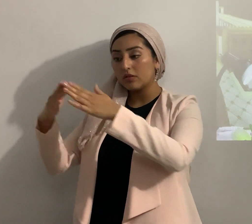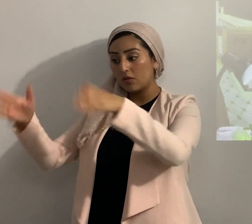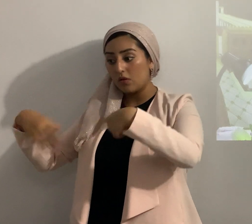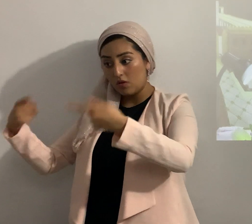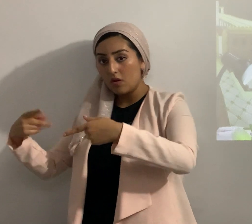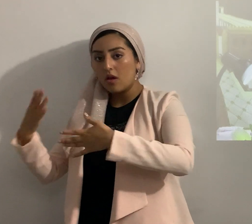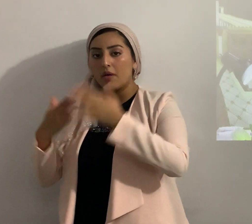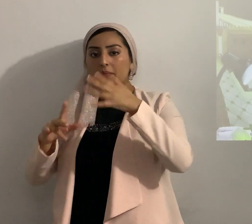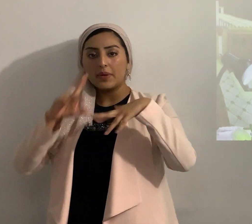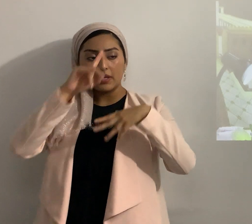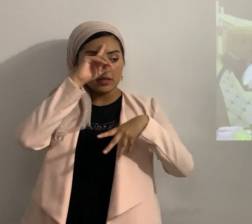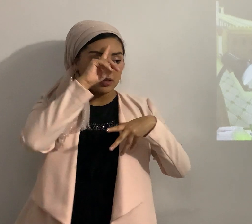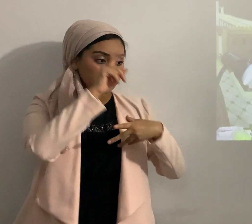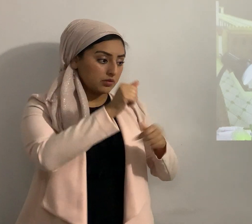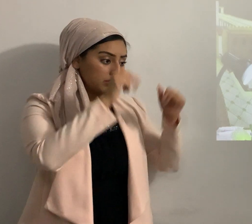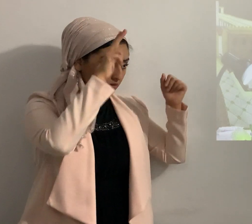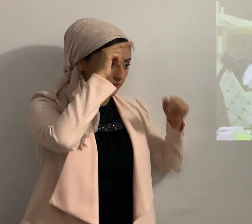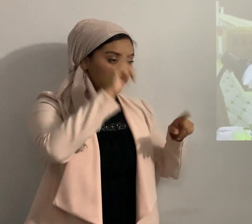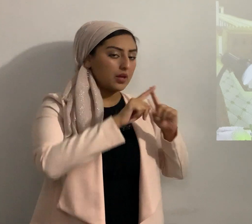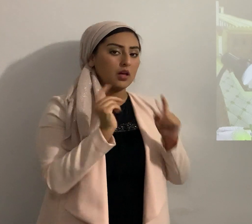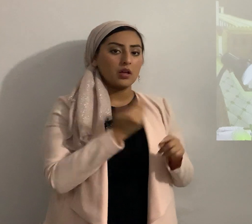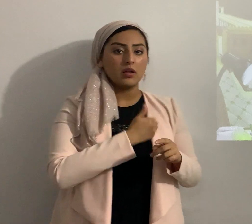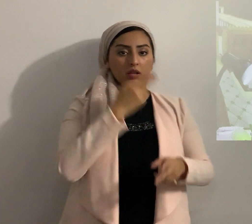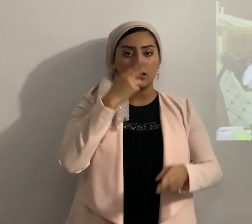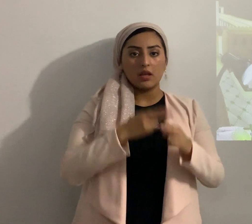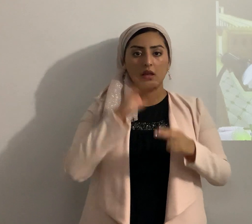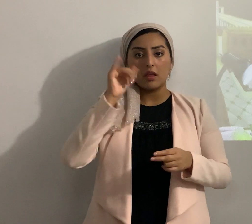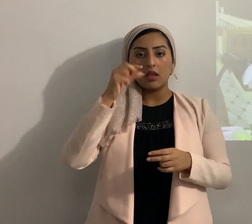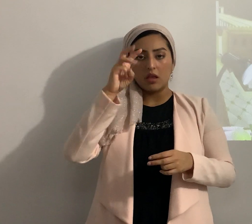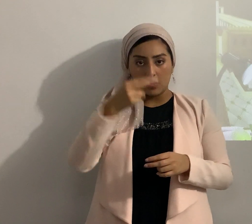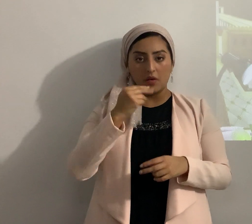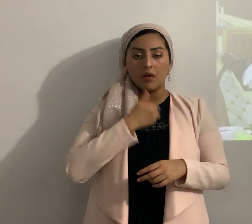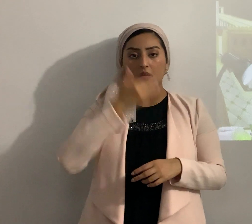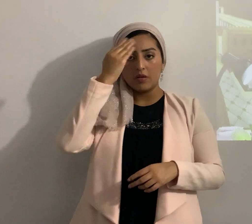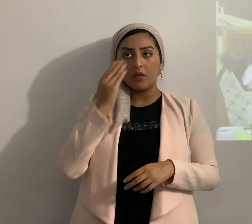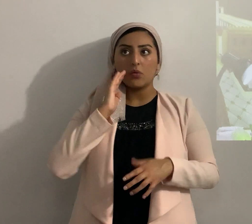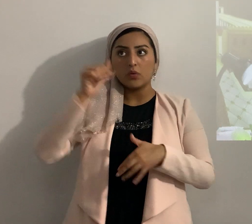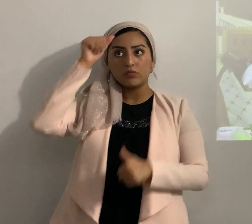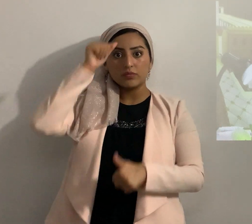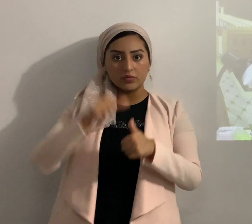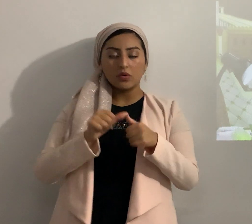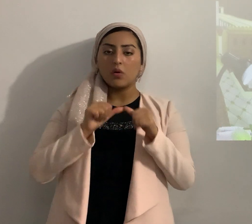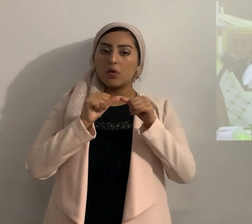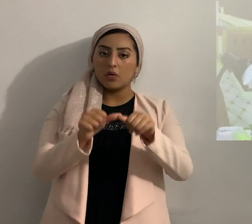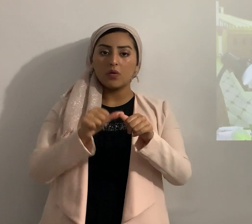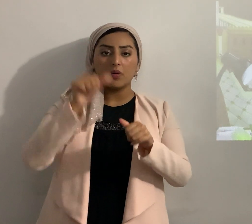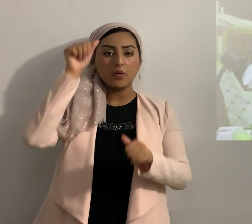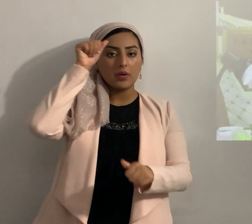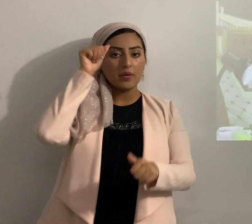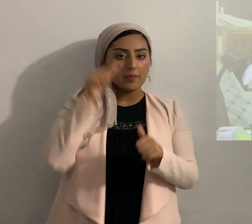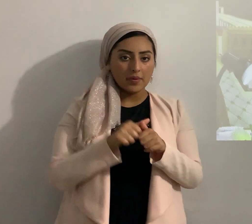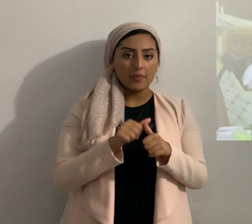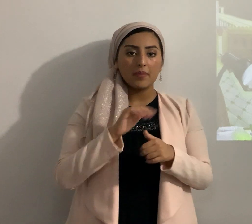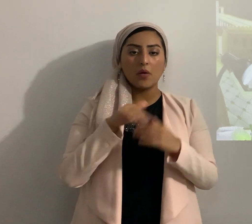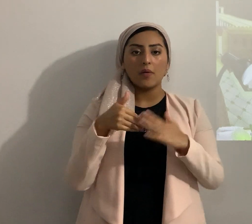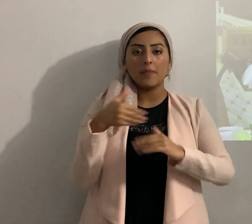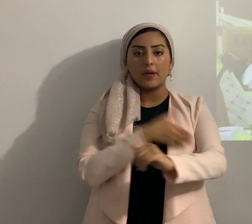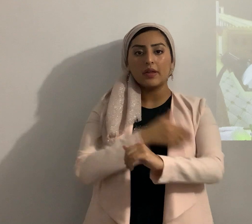nosotros del nombre de Yahweh nuestro Elohim tendremos memoria siempre acordarnos del todopoderoso ¿de acuerdo?